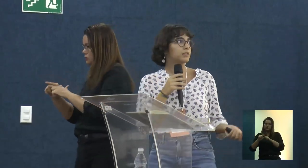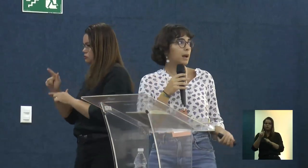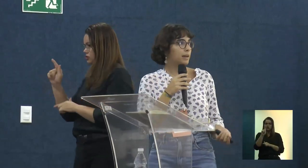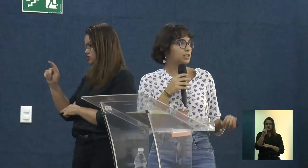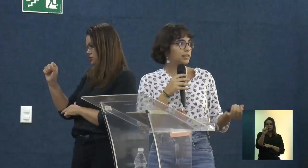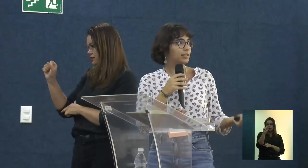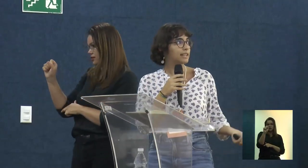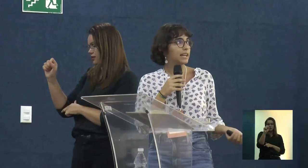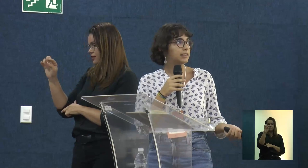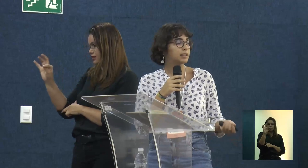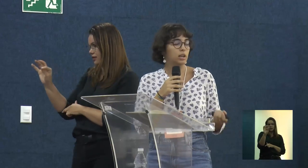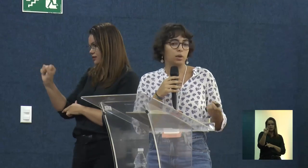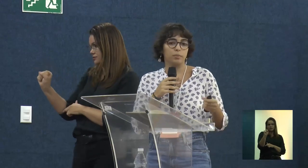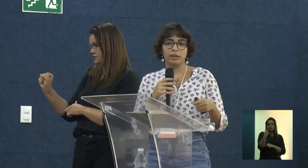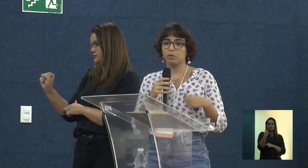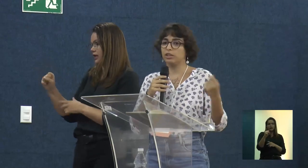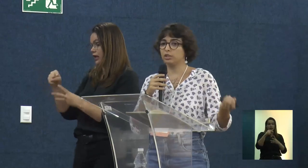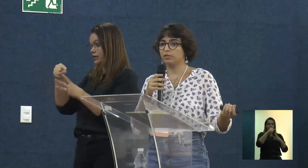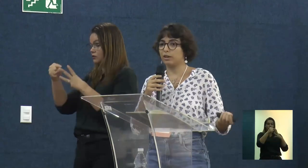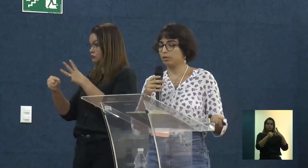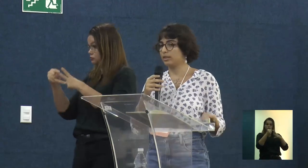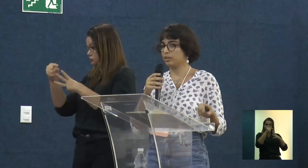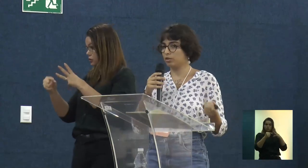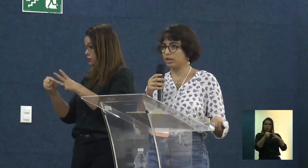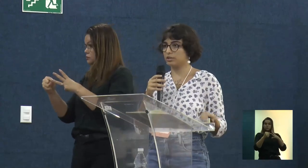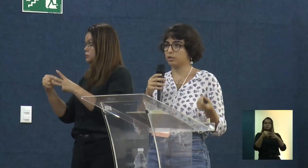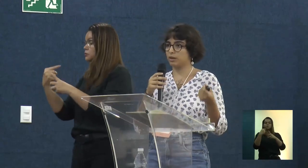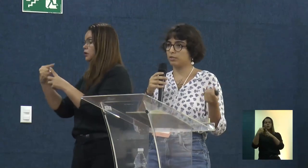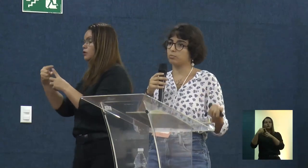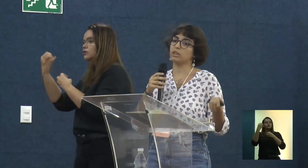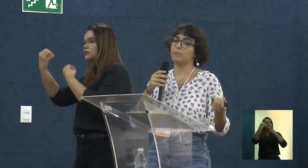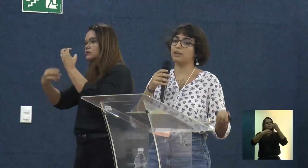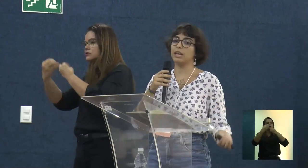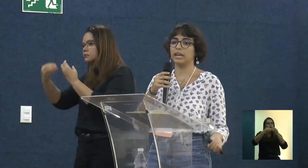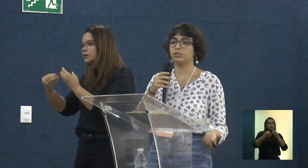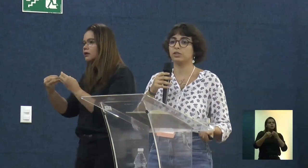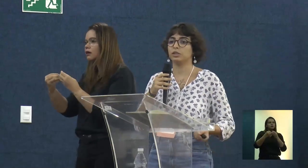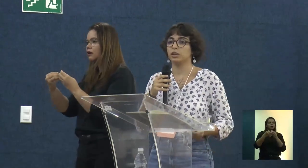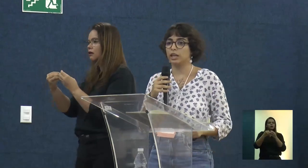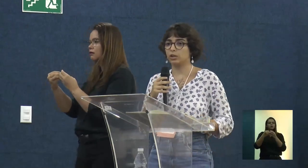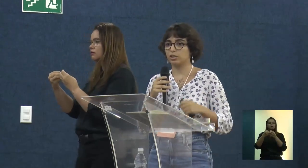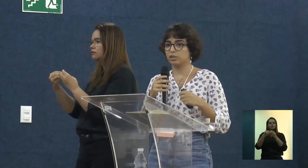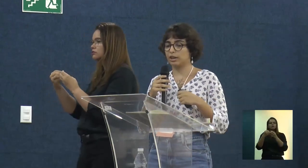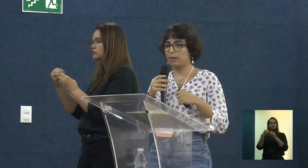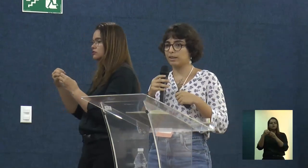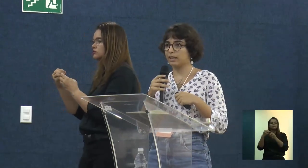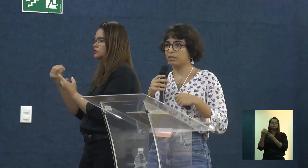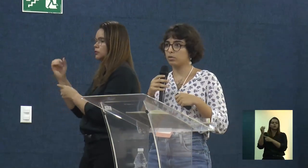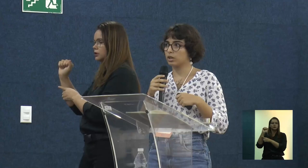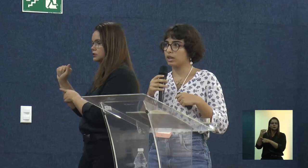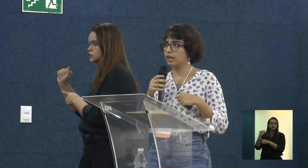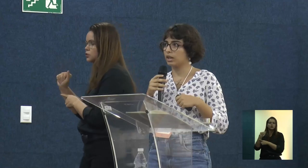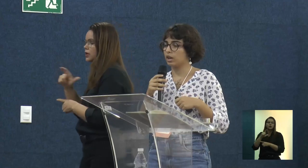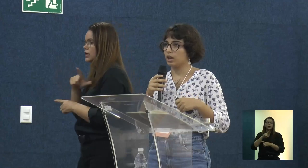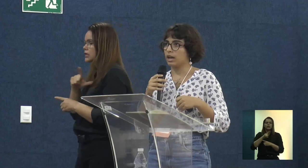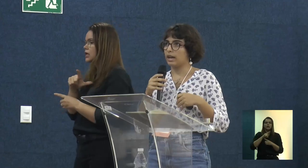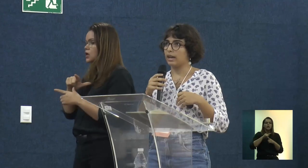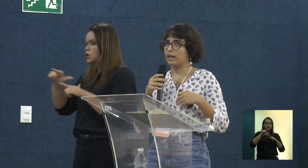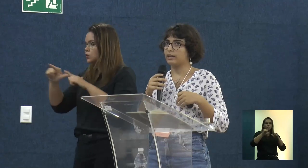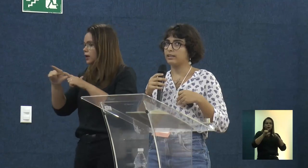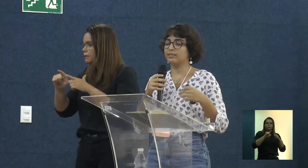eu trouxe especificamente esses três, porque quando a gente fala sobre assessoria, gente fala sobre trabalho em rede. Então, gente acaba tendo que